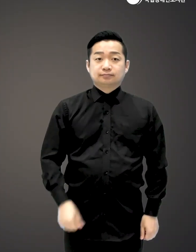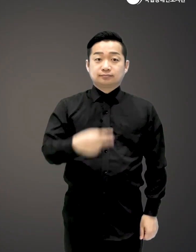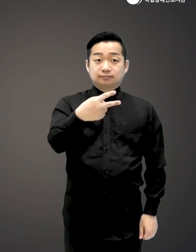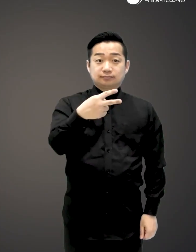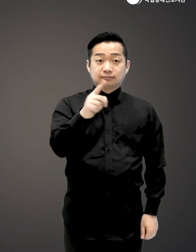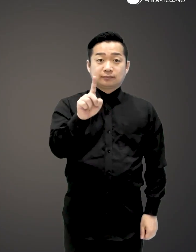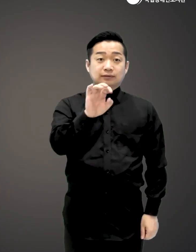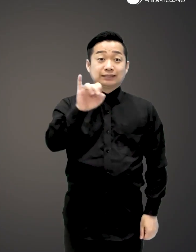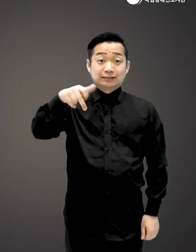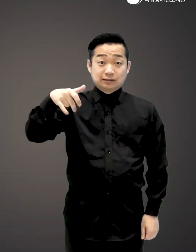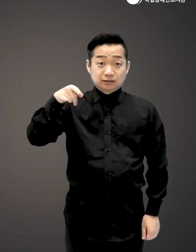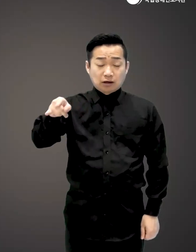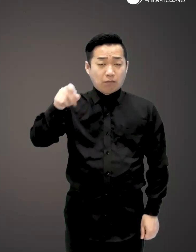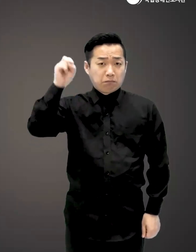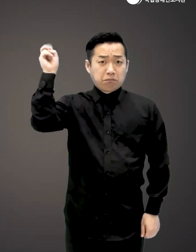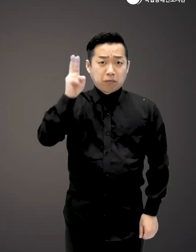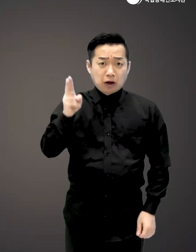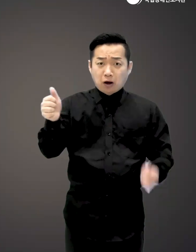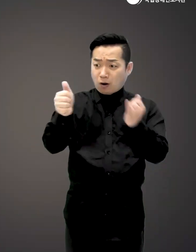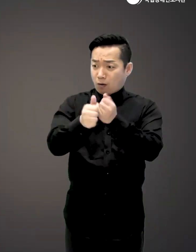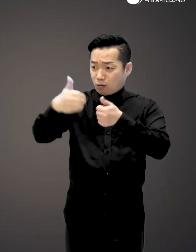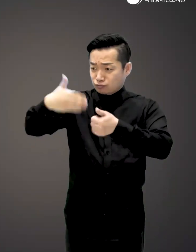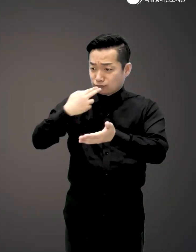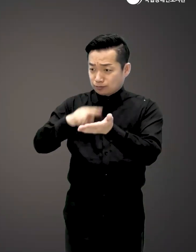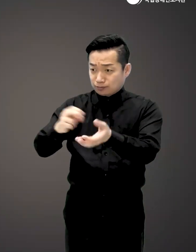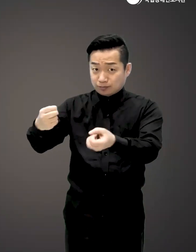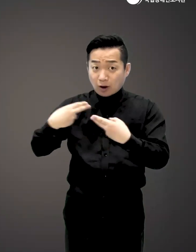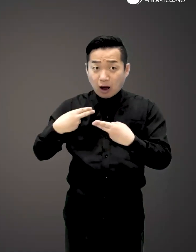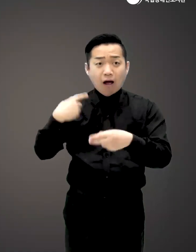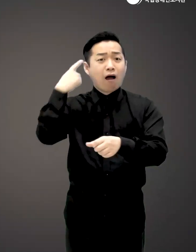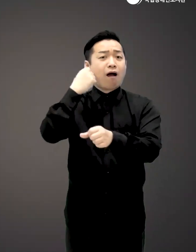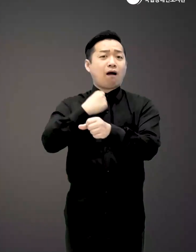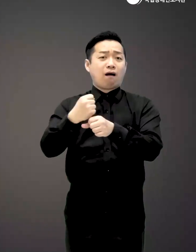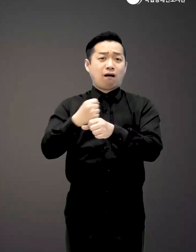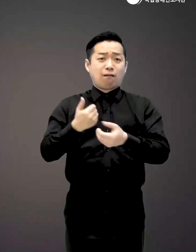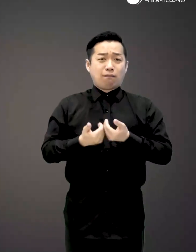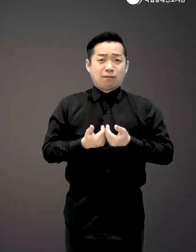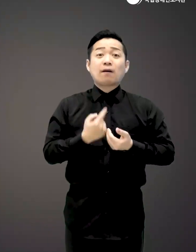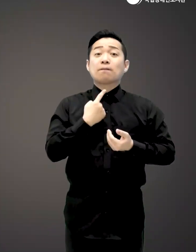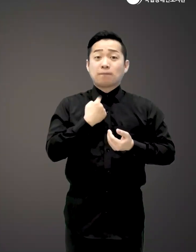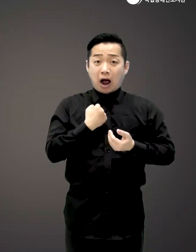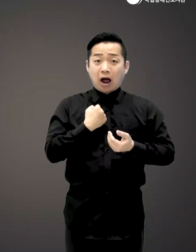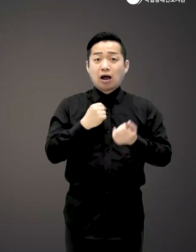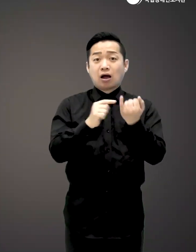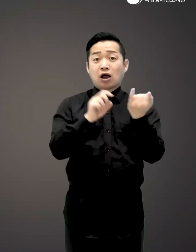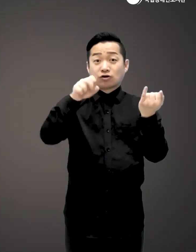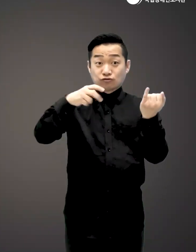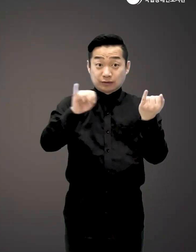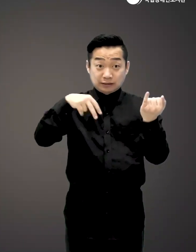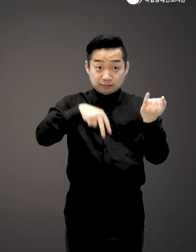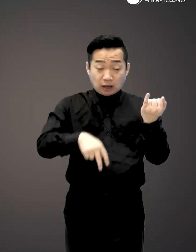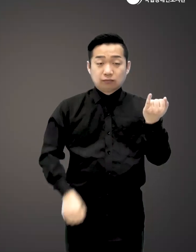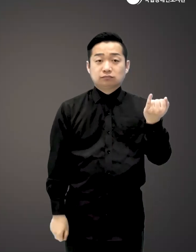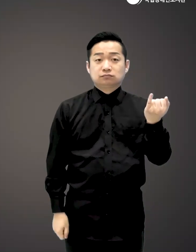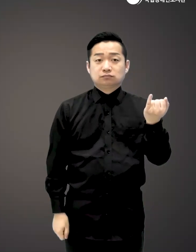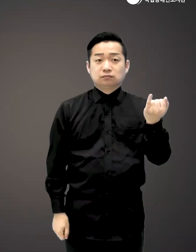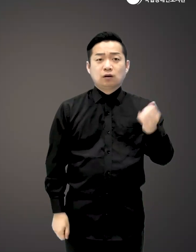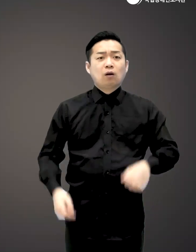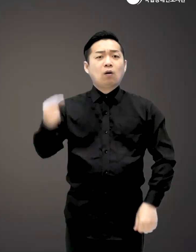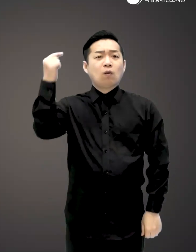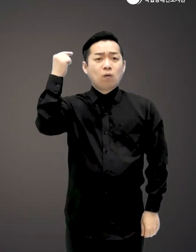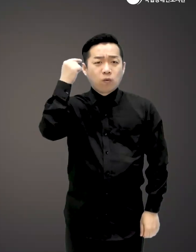이치카와 다이스케 뜬금없는 프로포즈 편지에 당혹스러움과 혐오감이 교차하던 가타오카 유미는